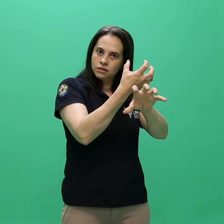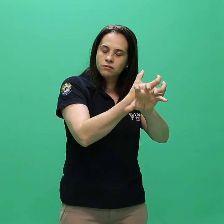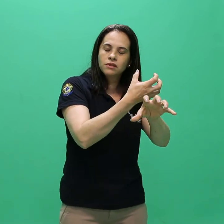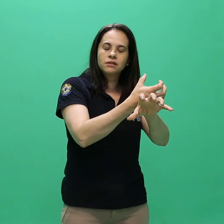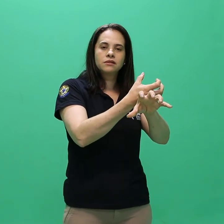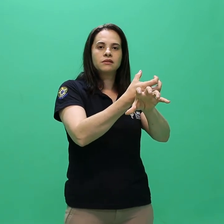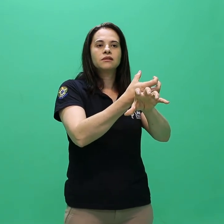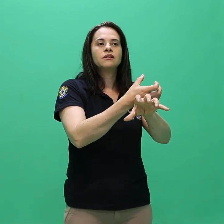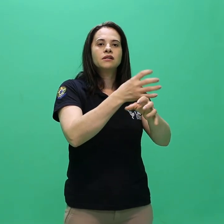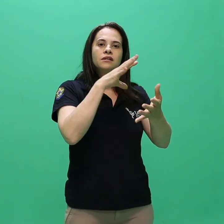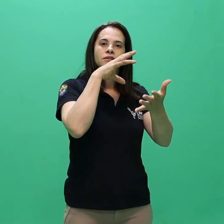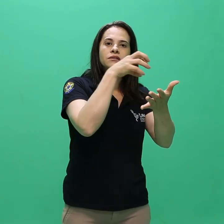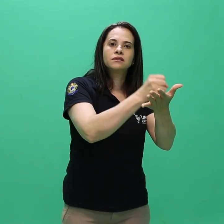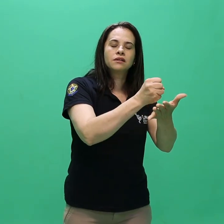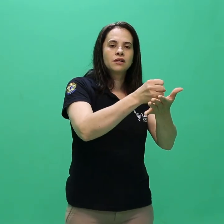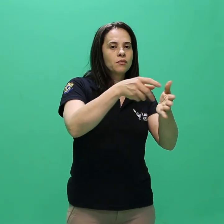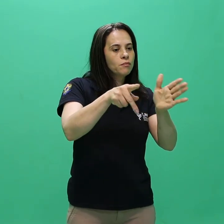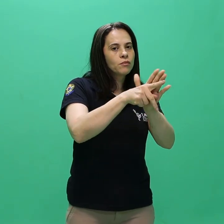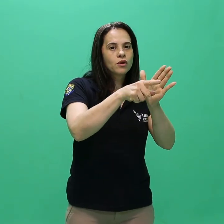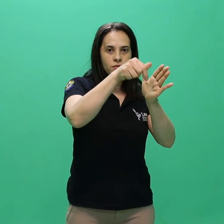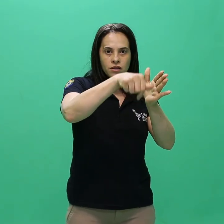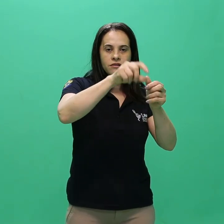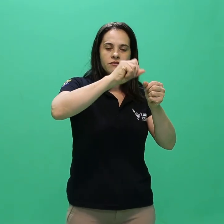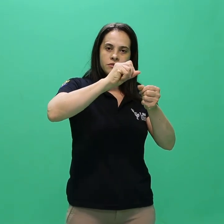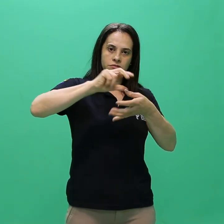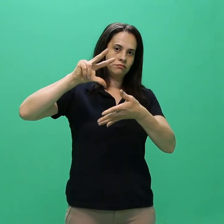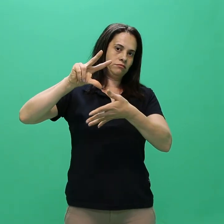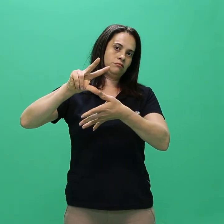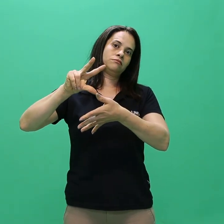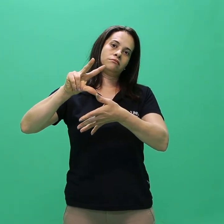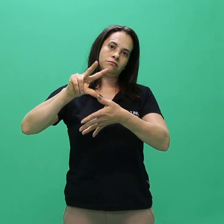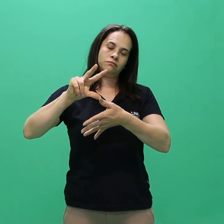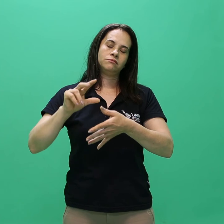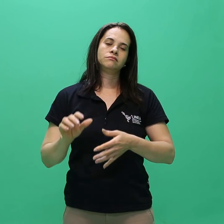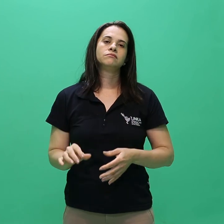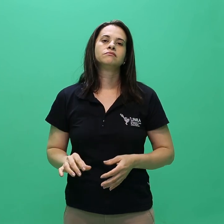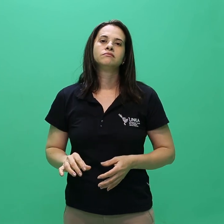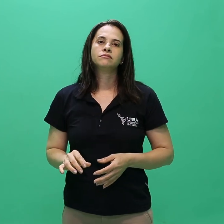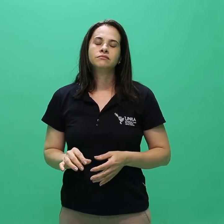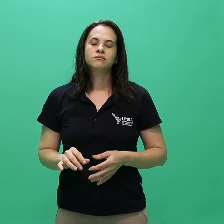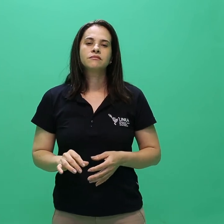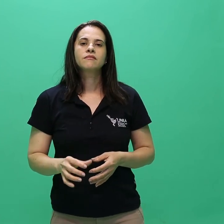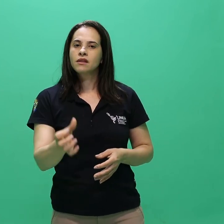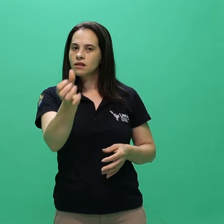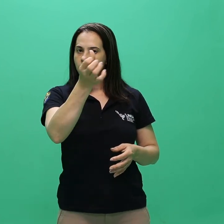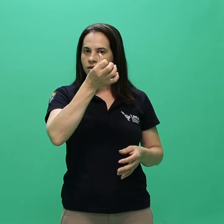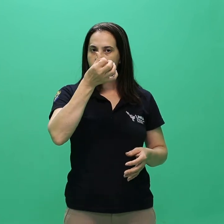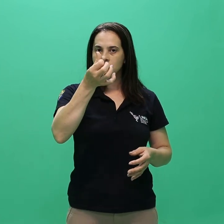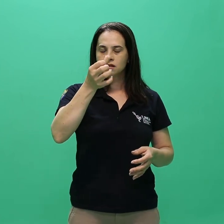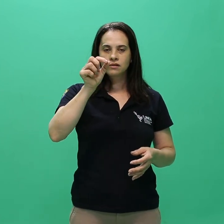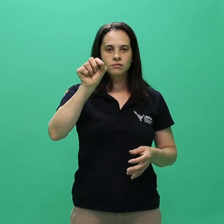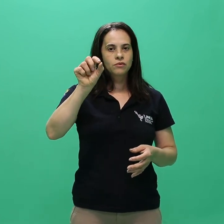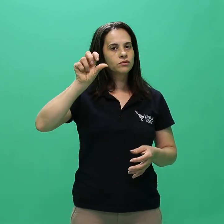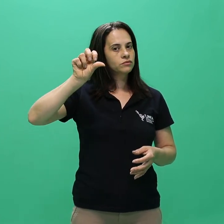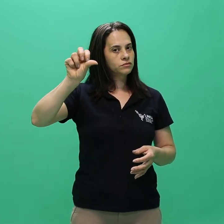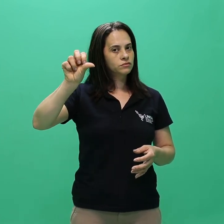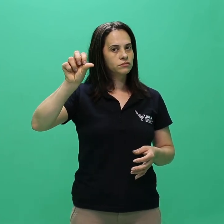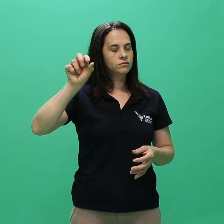.9.5 Com base no formulário padrão, as secretarias